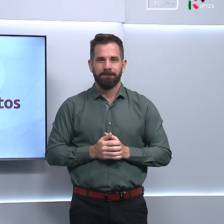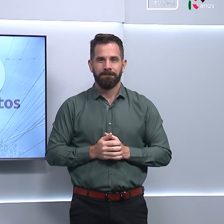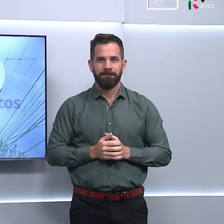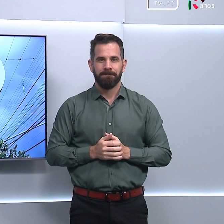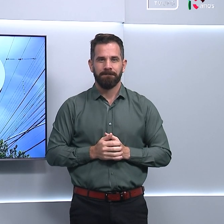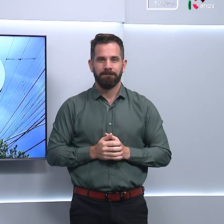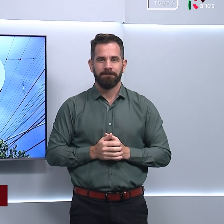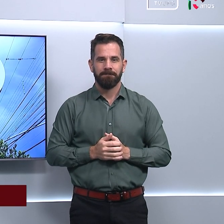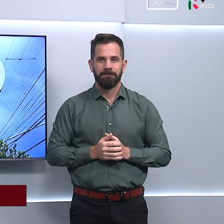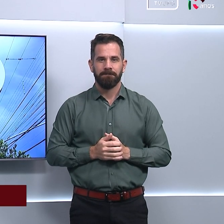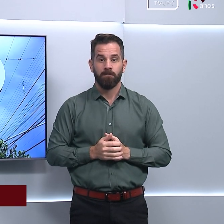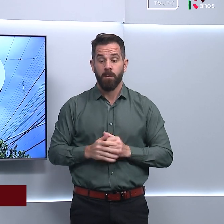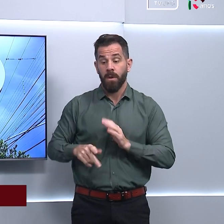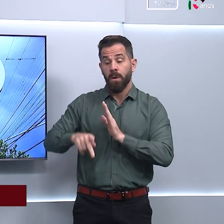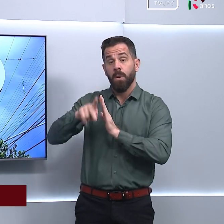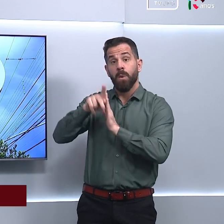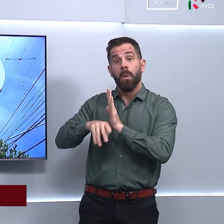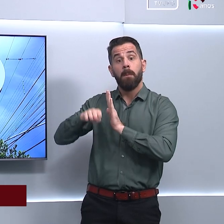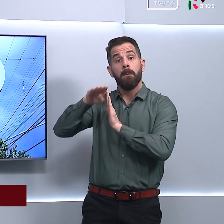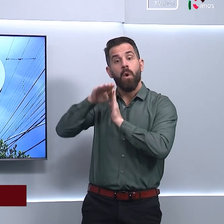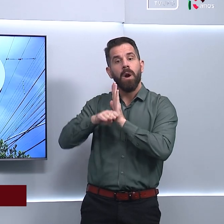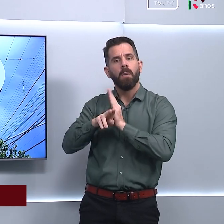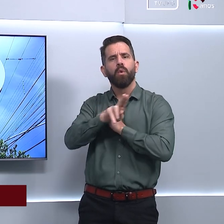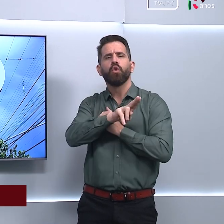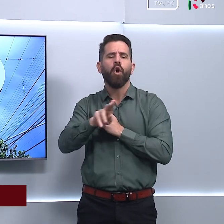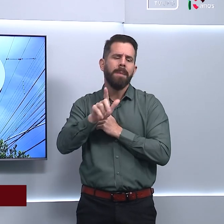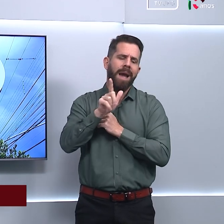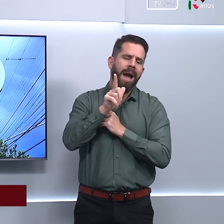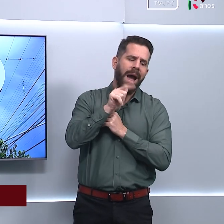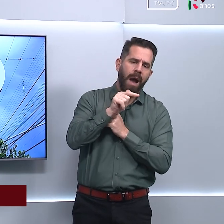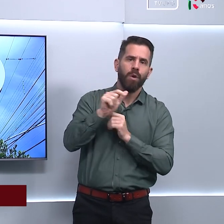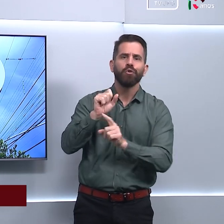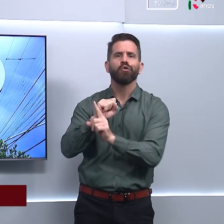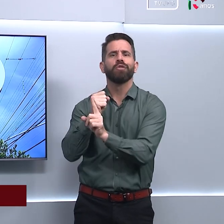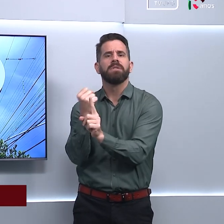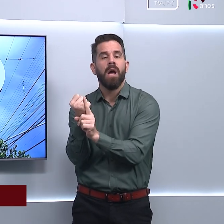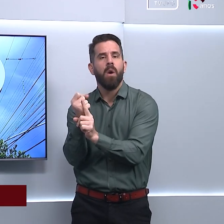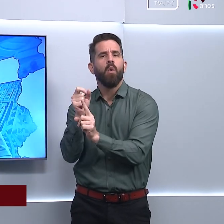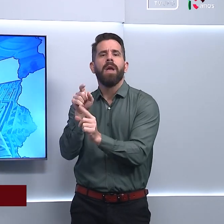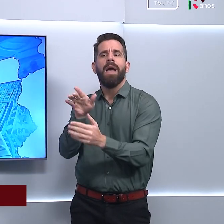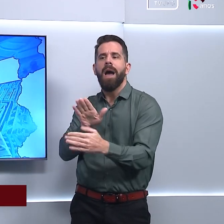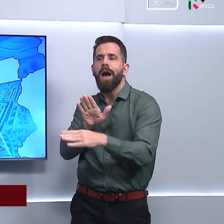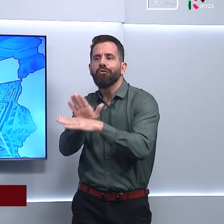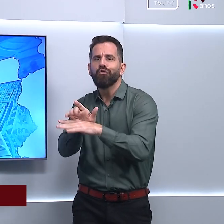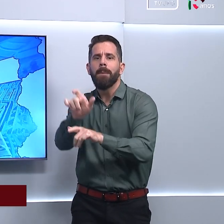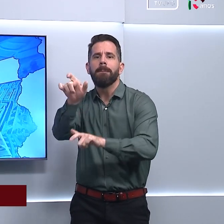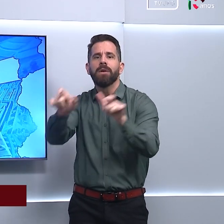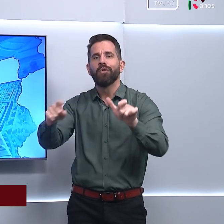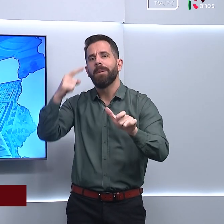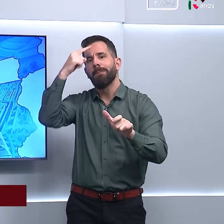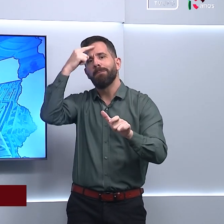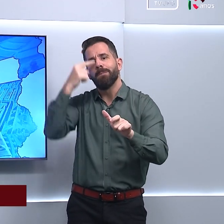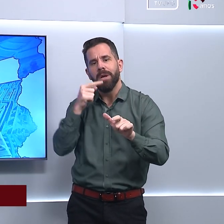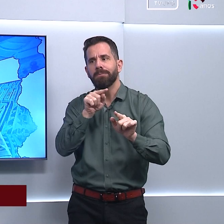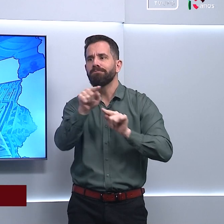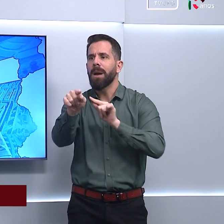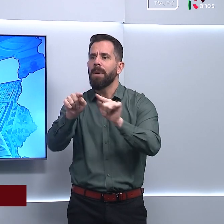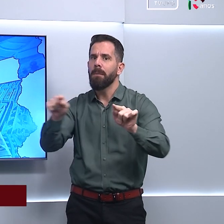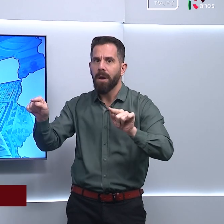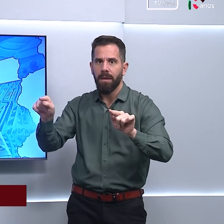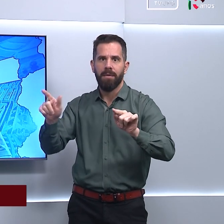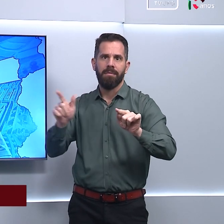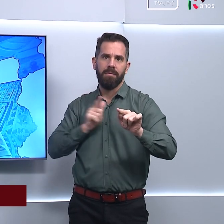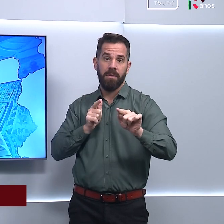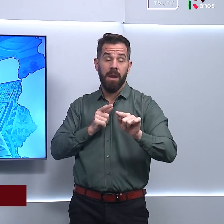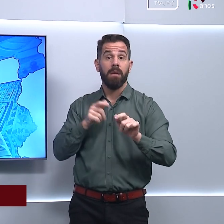O programa Água Social é um benefício voltado para a categoria residencial e garante